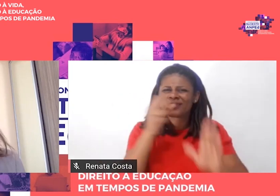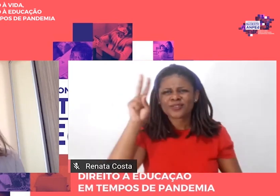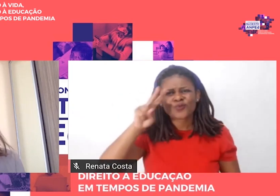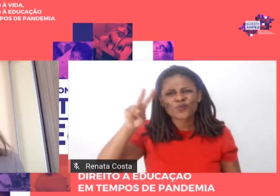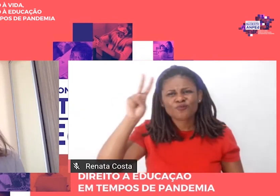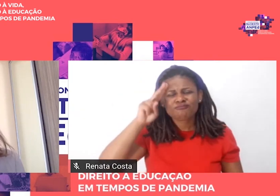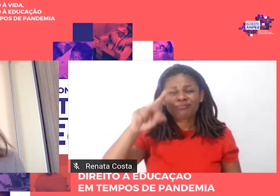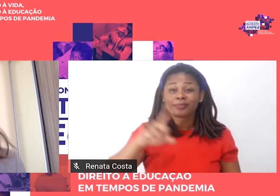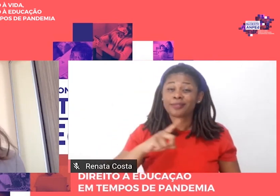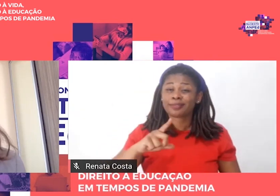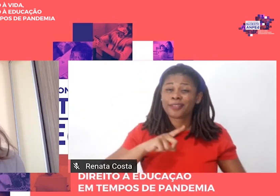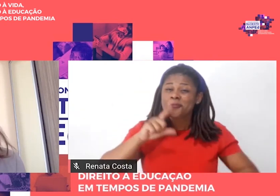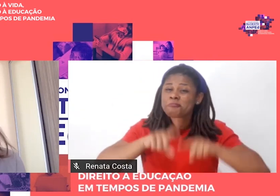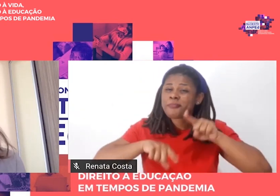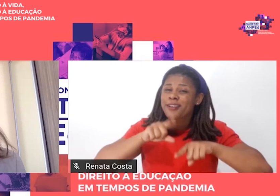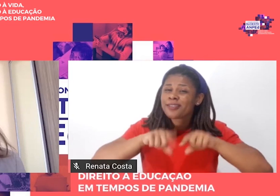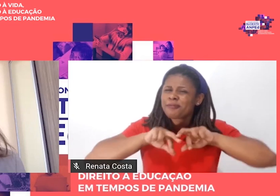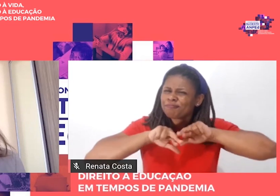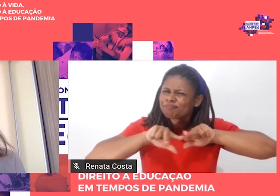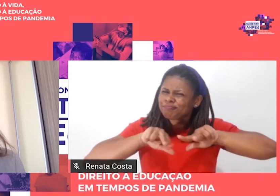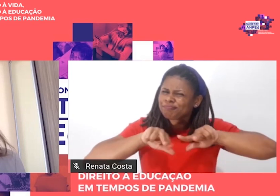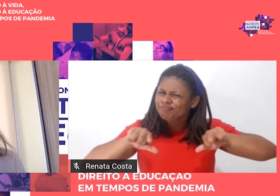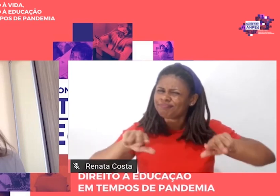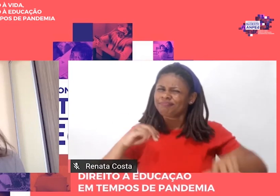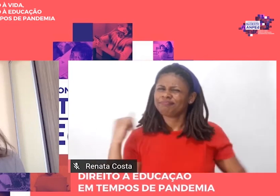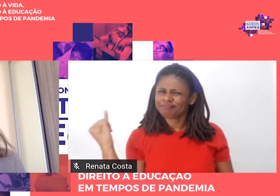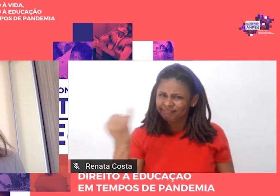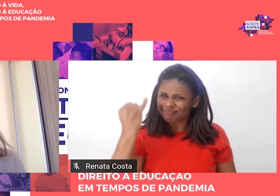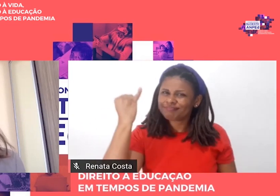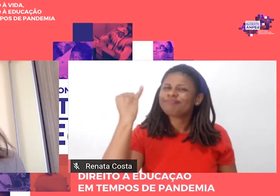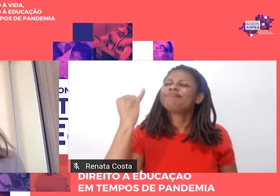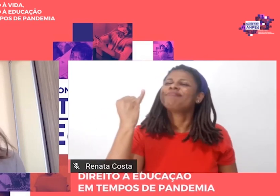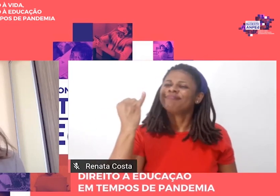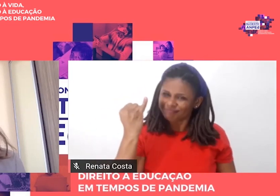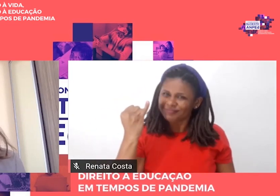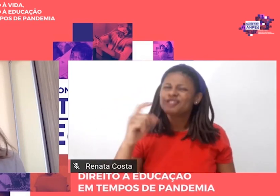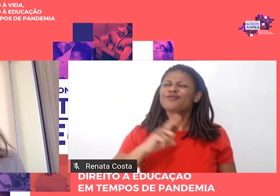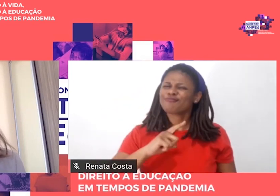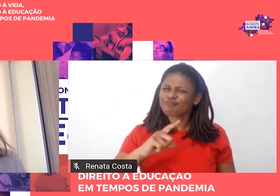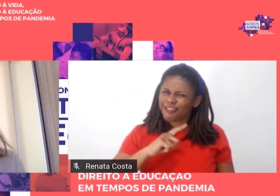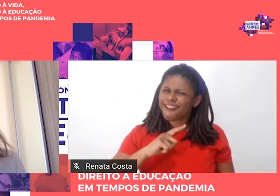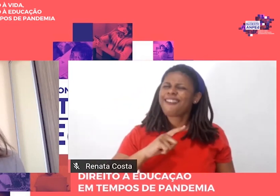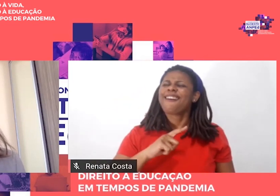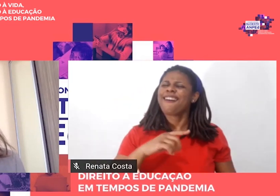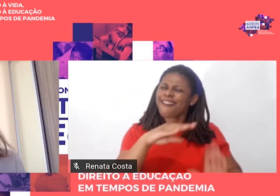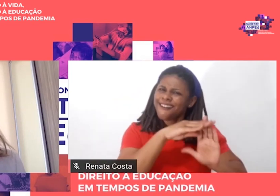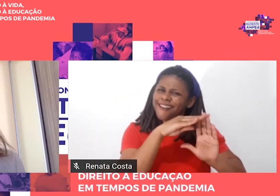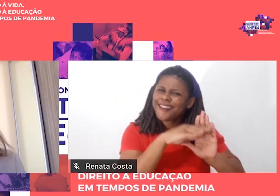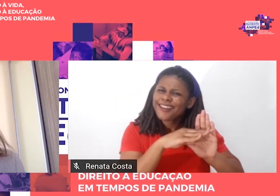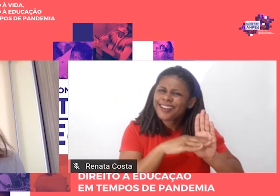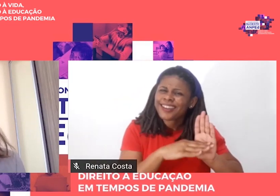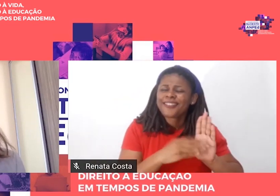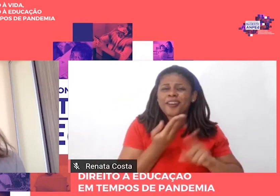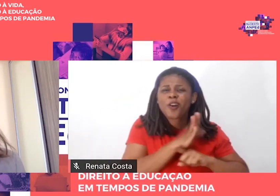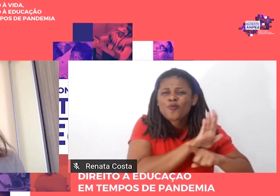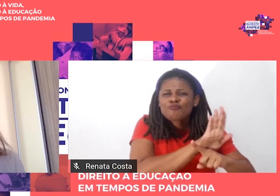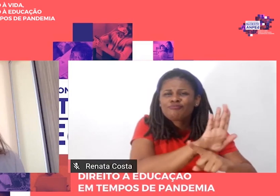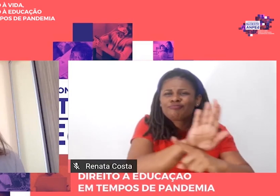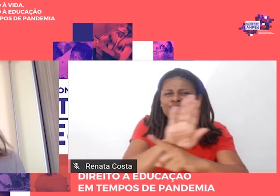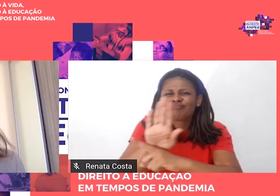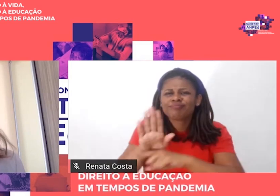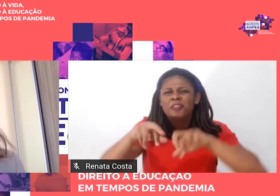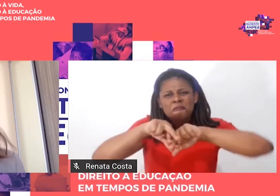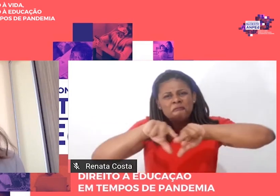aqui importantíssimo que vai servir inclusive para diferentes pesquisadores que continuam